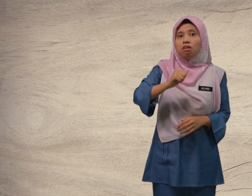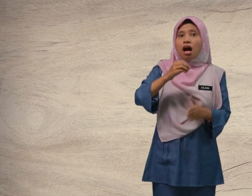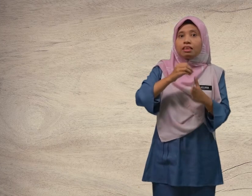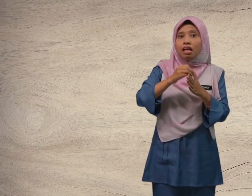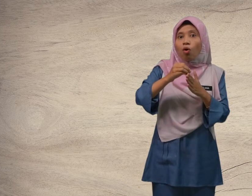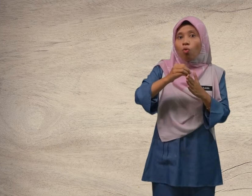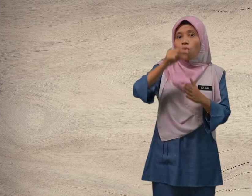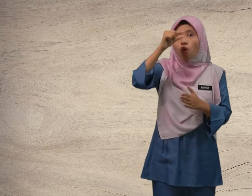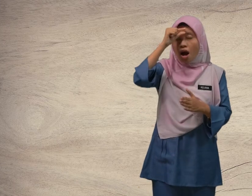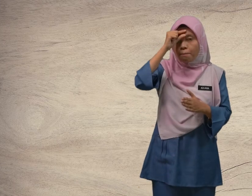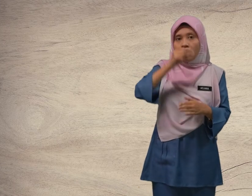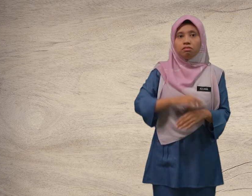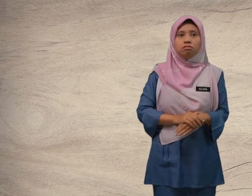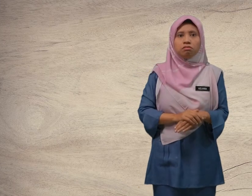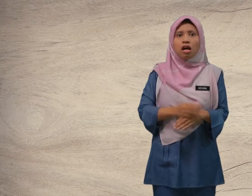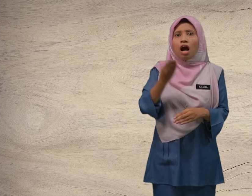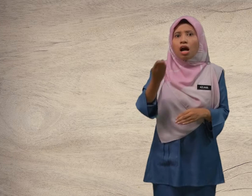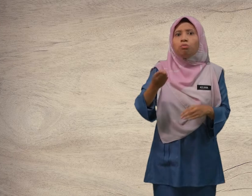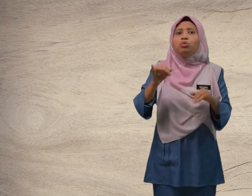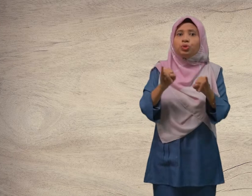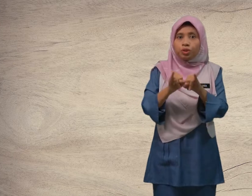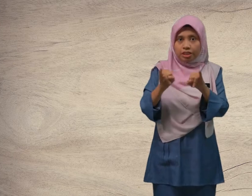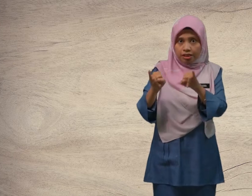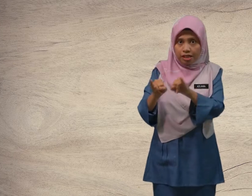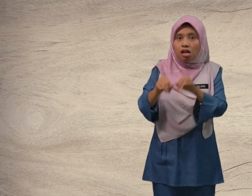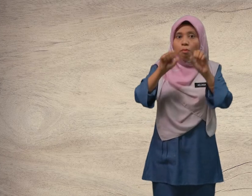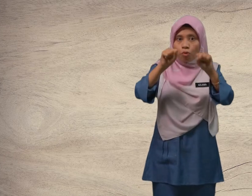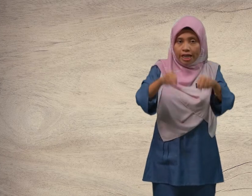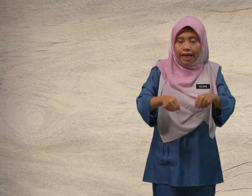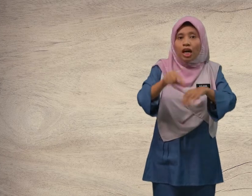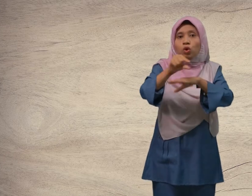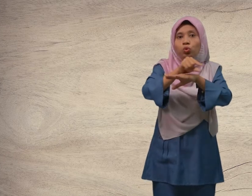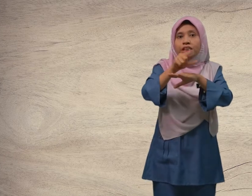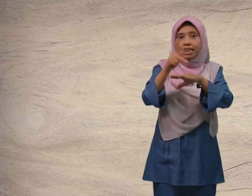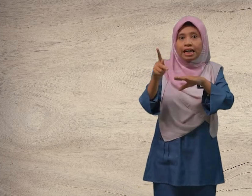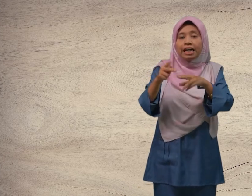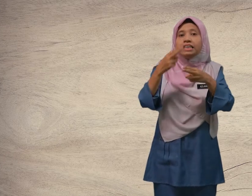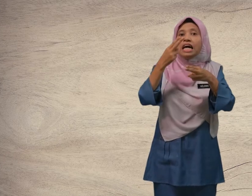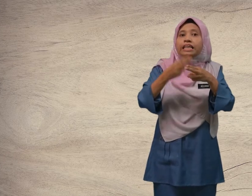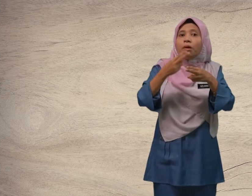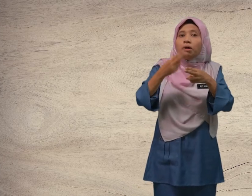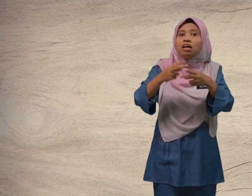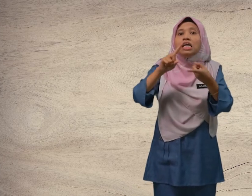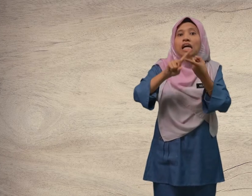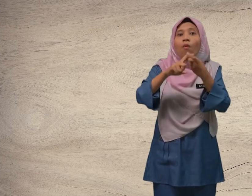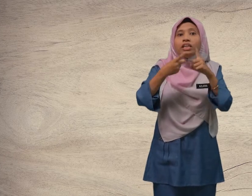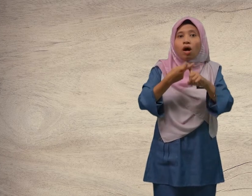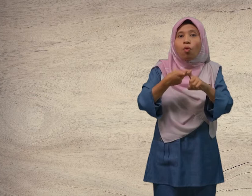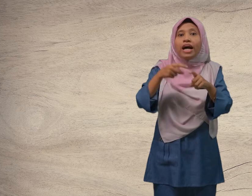atau abang. Kamu juga boleh gunakan nama kawan-kawan